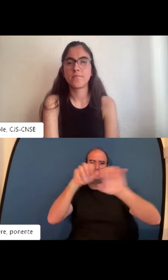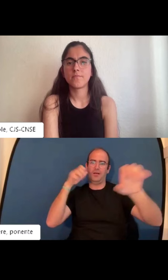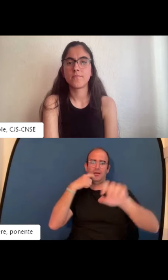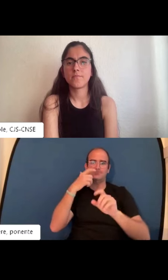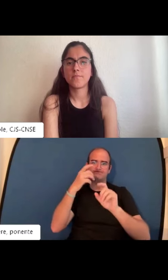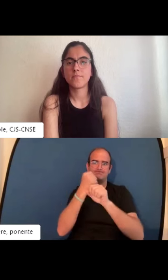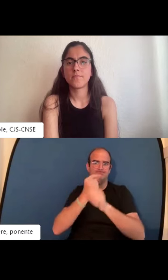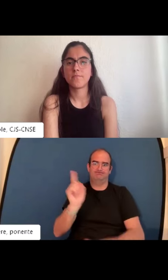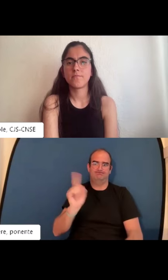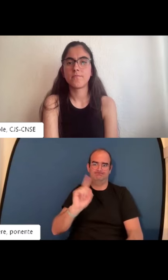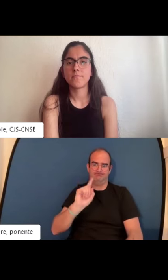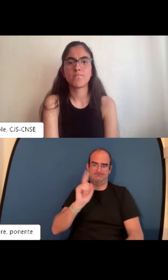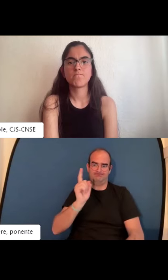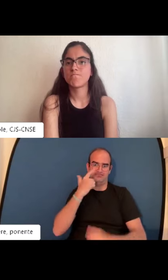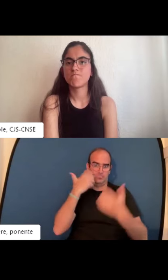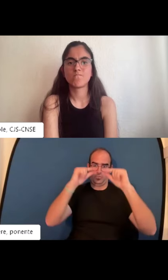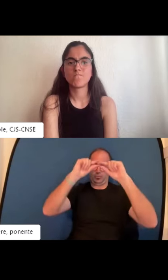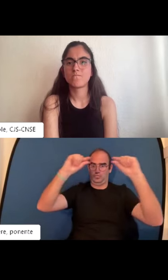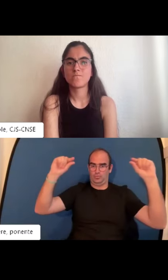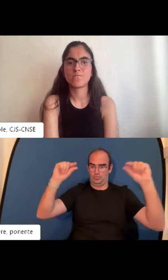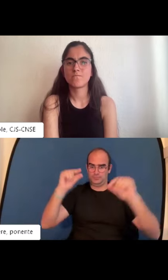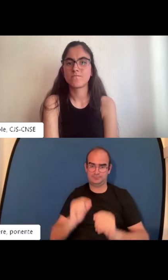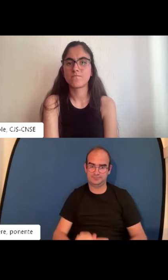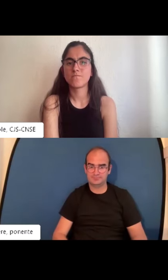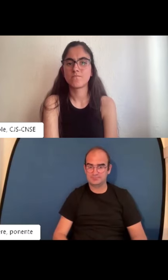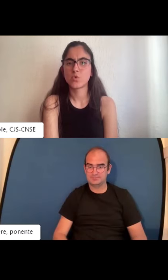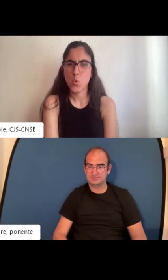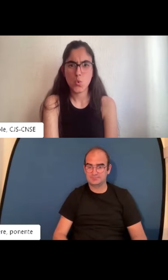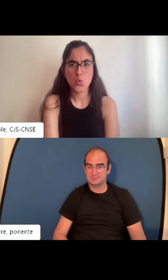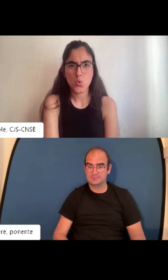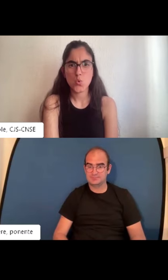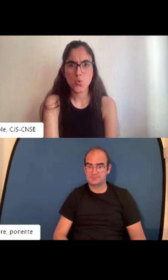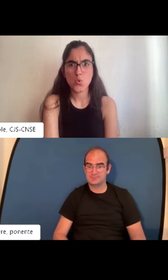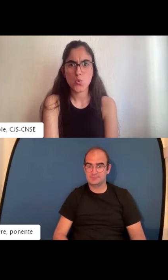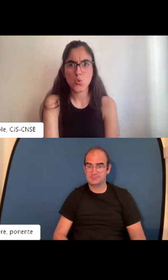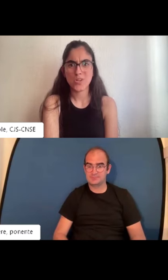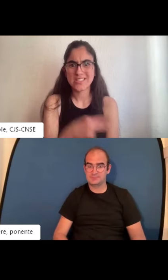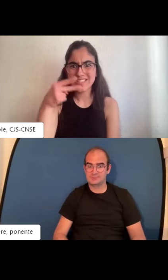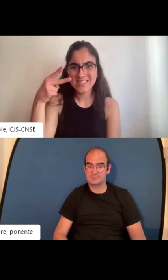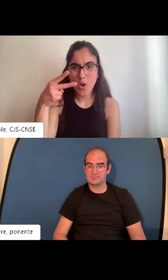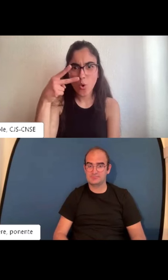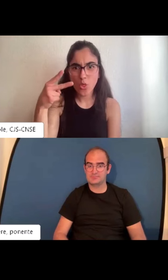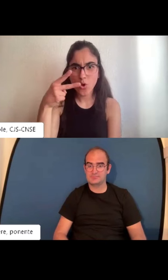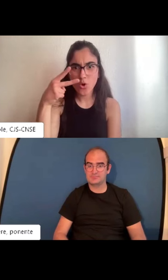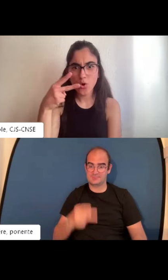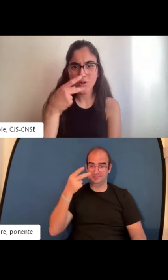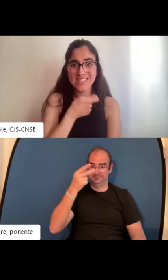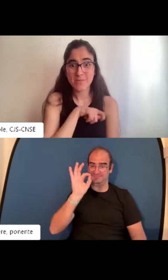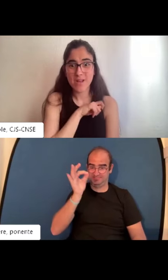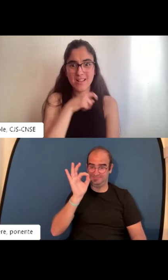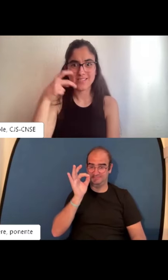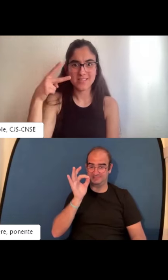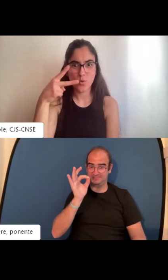sorda en Europa. Y ahí vemos cómo nos encontramos, como podéis ver, España en la situación en la que